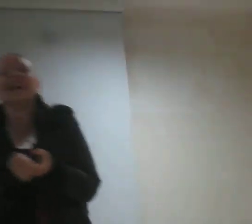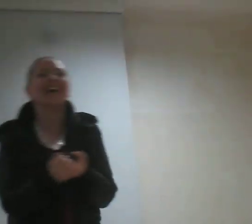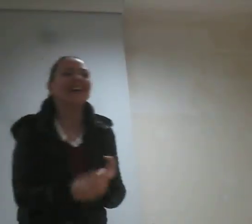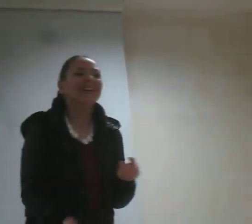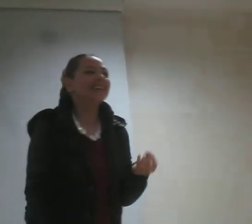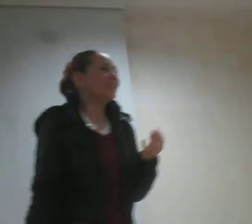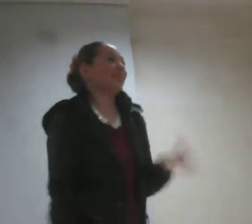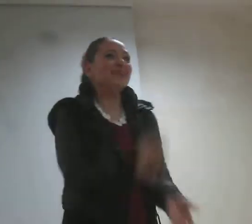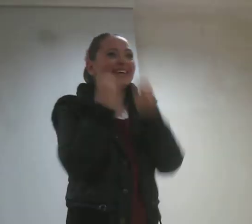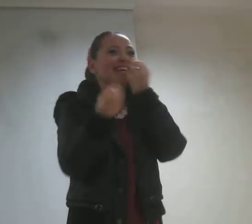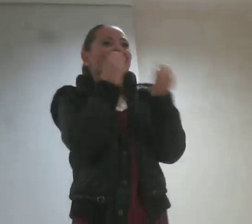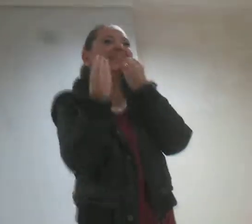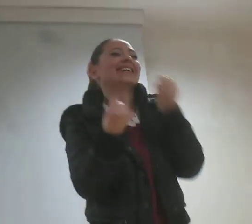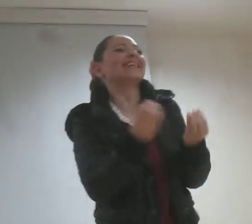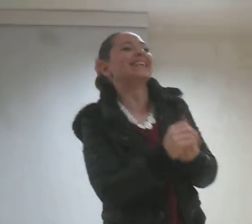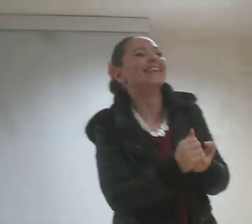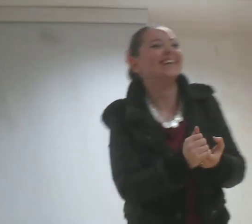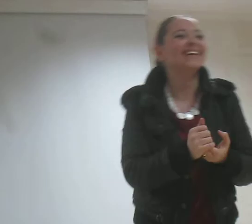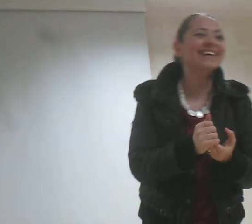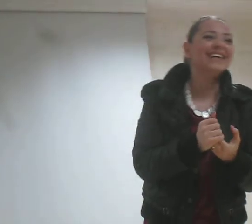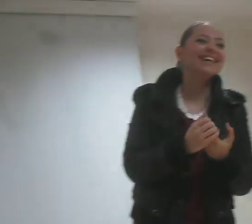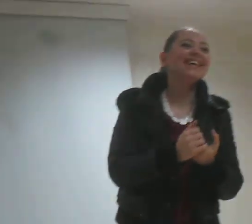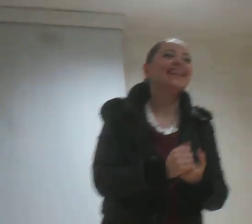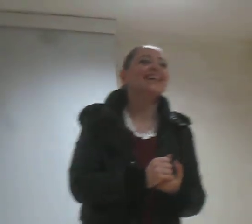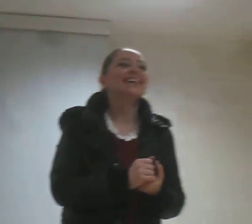Bekleyin. Bekleyin. Bekleyin.